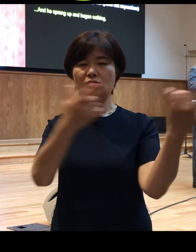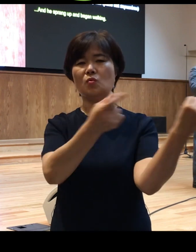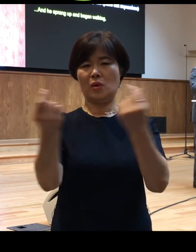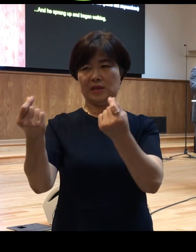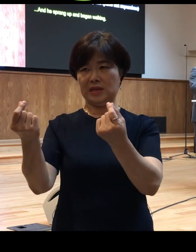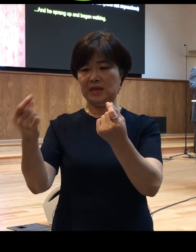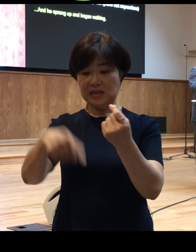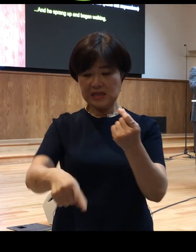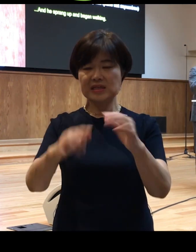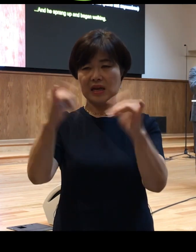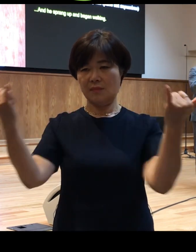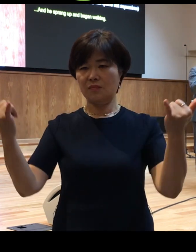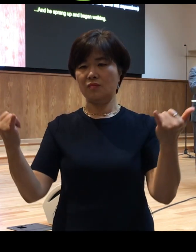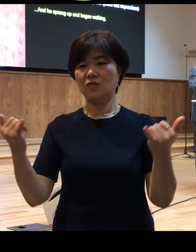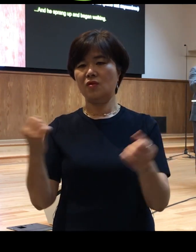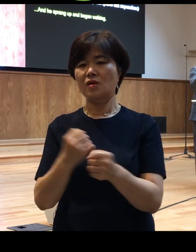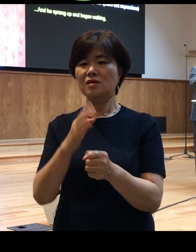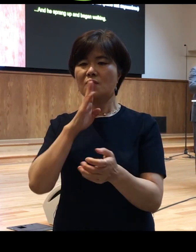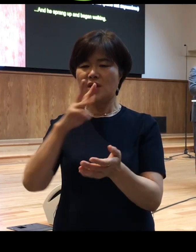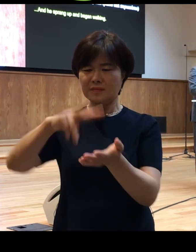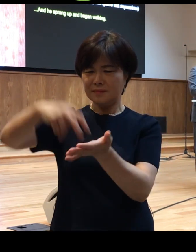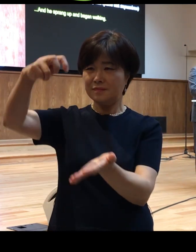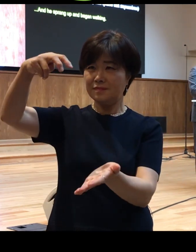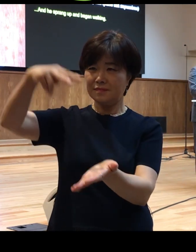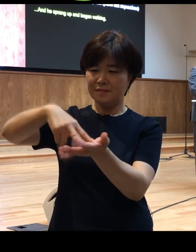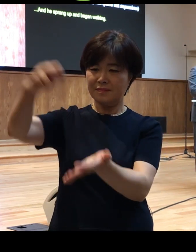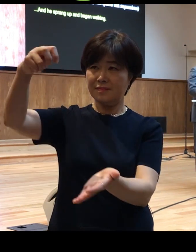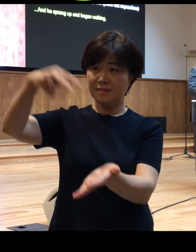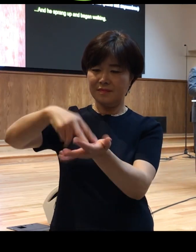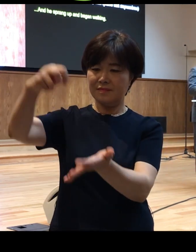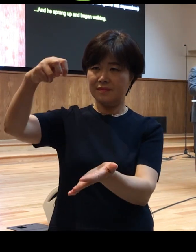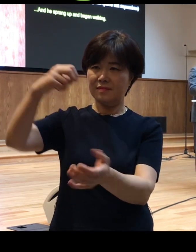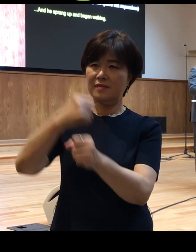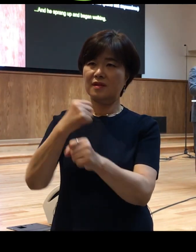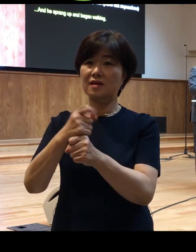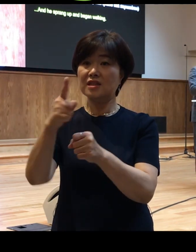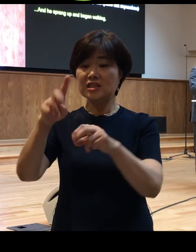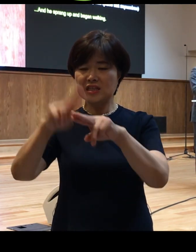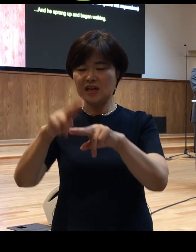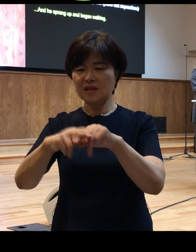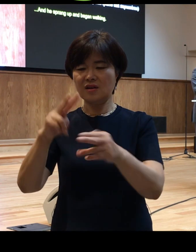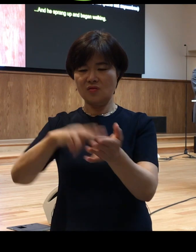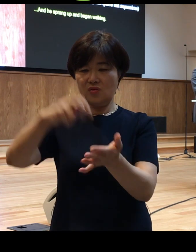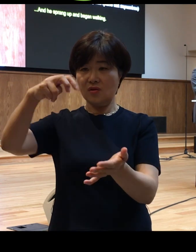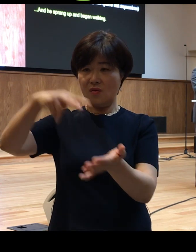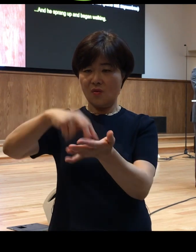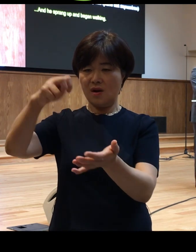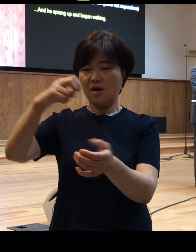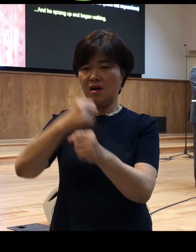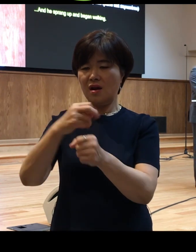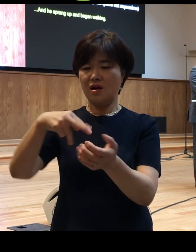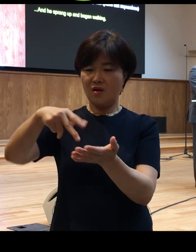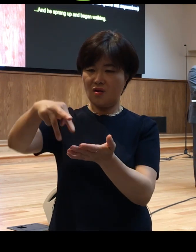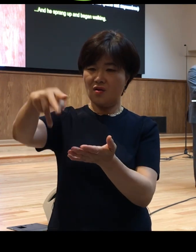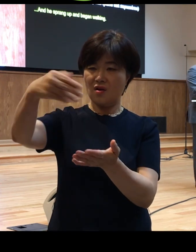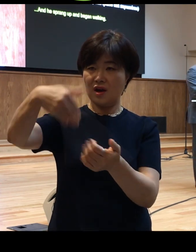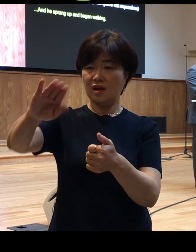사람도 마치 스프링이 튀어오르듯이 그가 그 자리에서 뛰어올라 걸었다 라고 이야기하고 있습니다